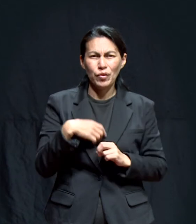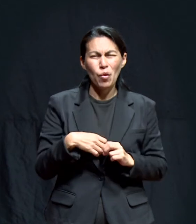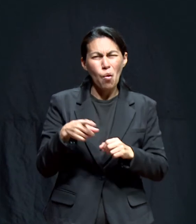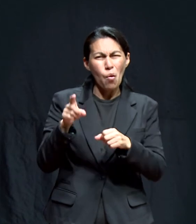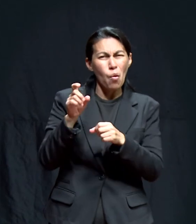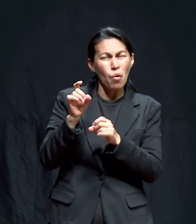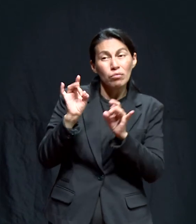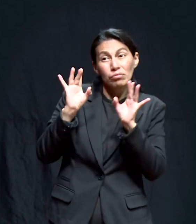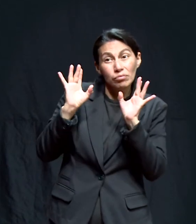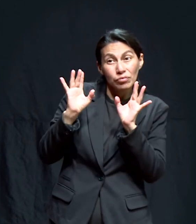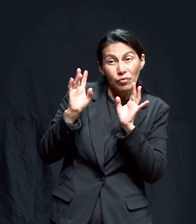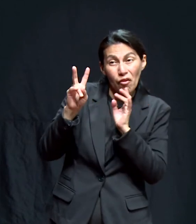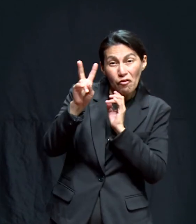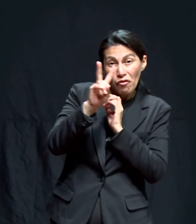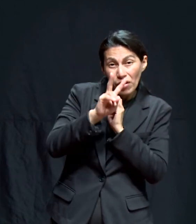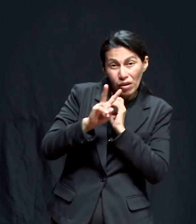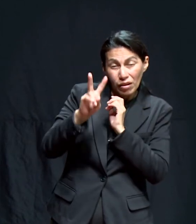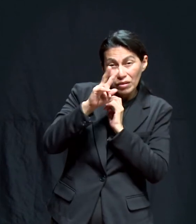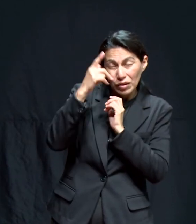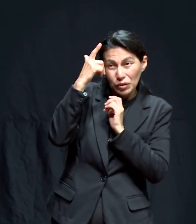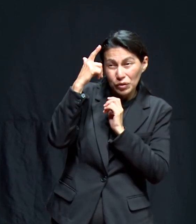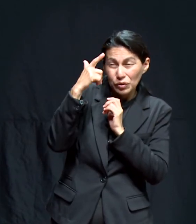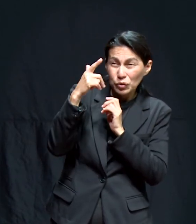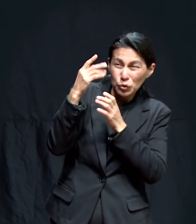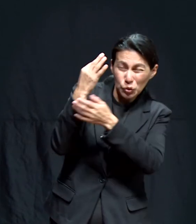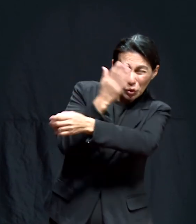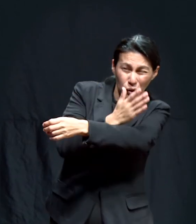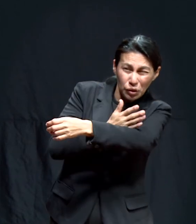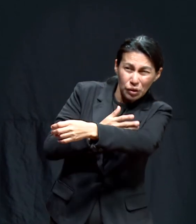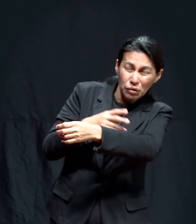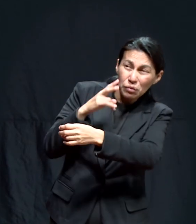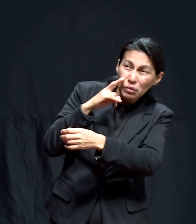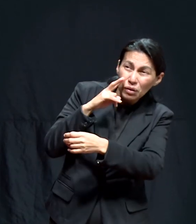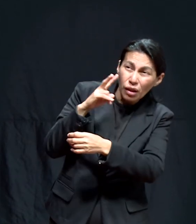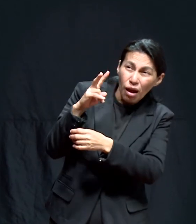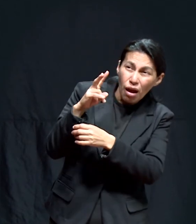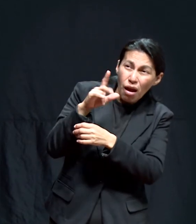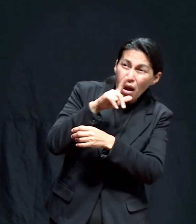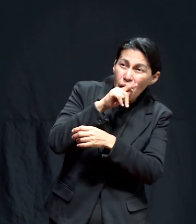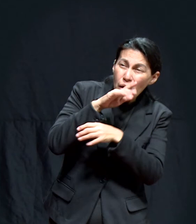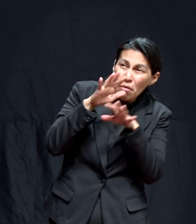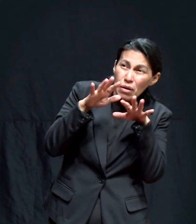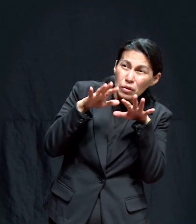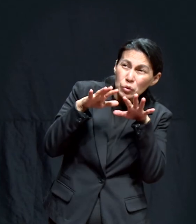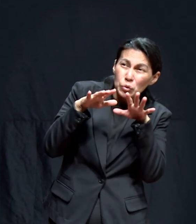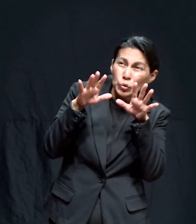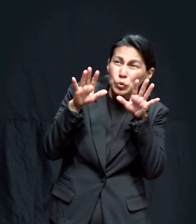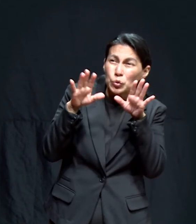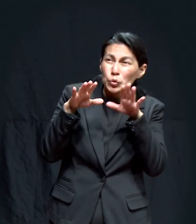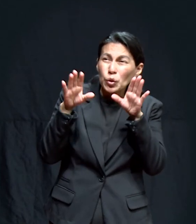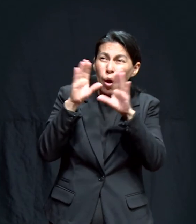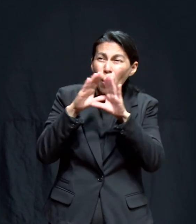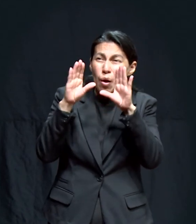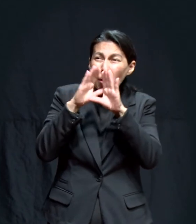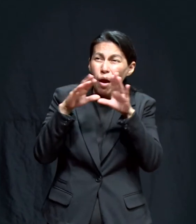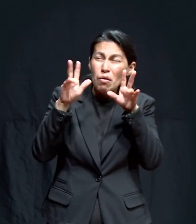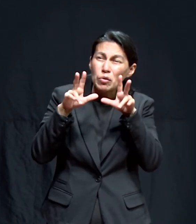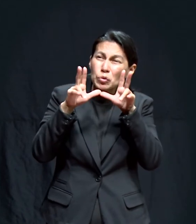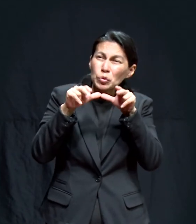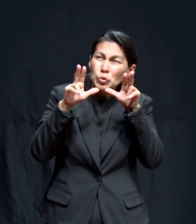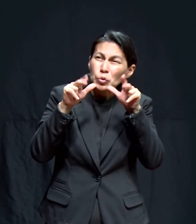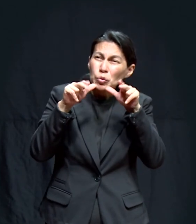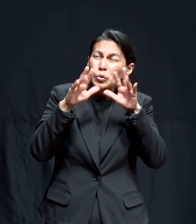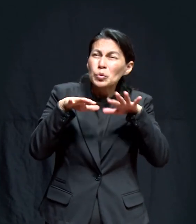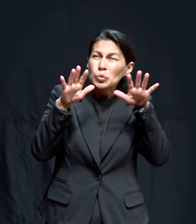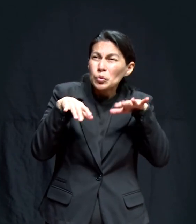contemplando cómo las abecillas revoloteaban, cantaban